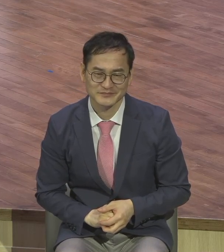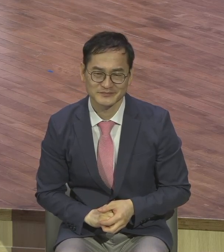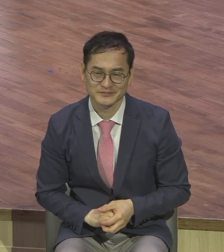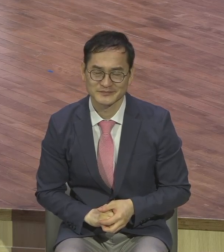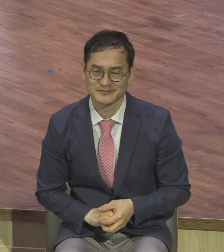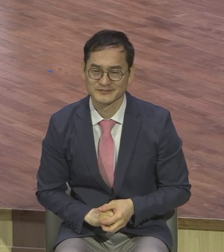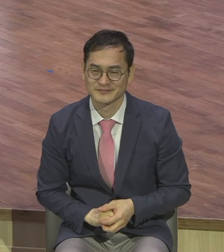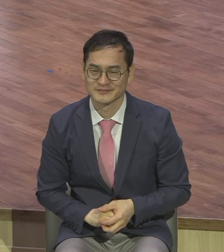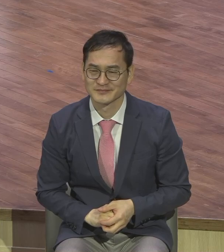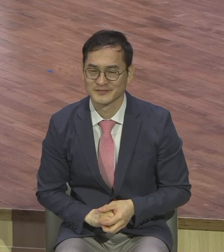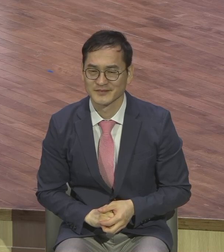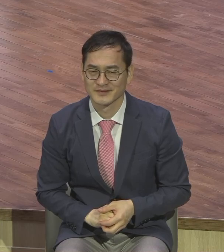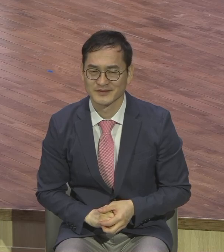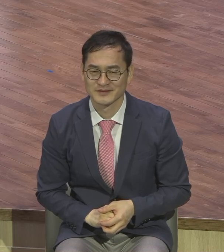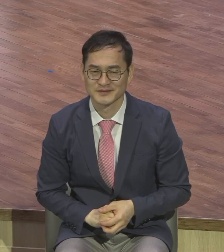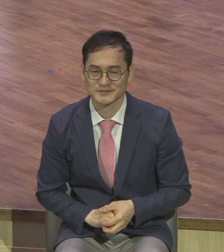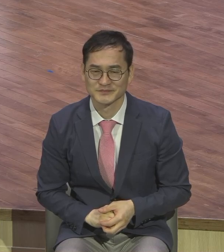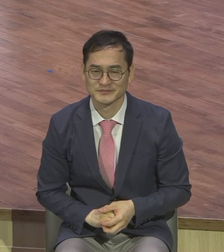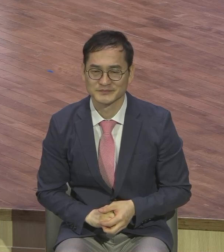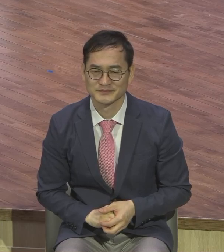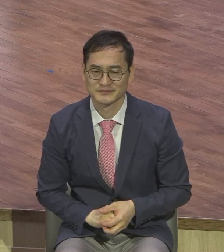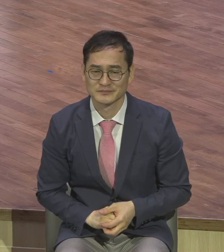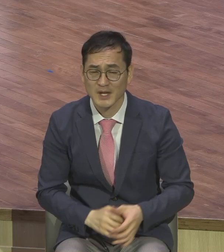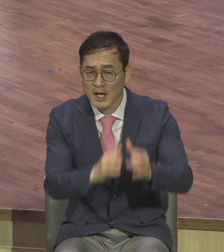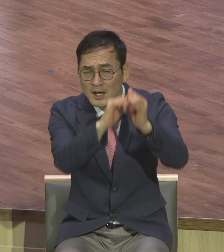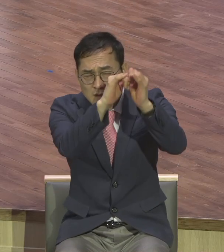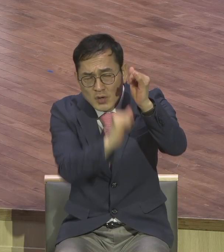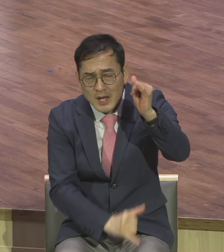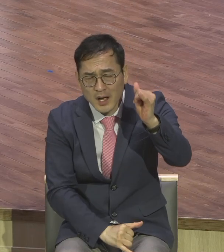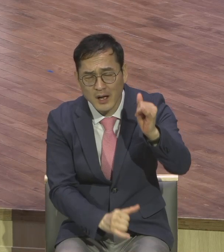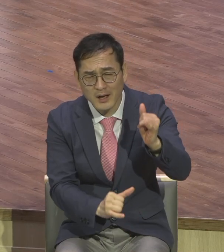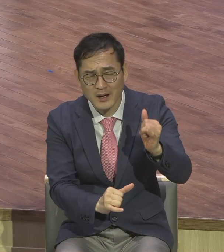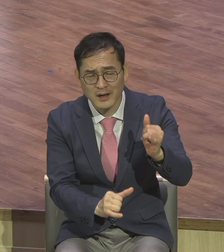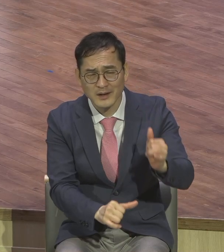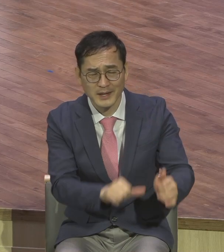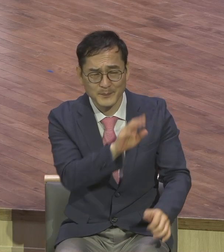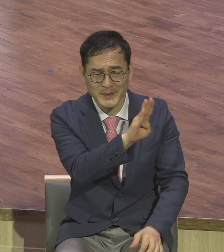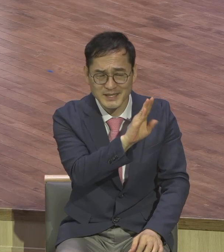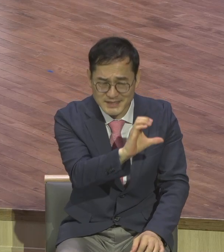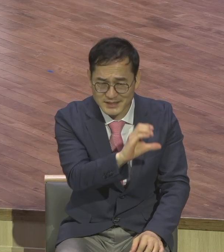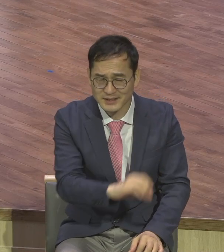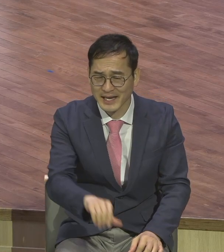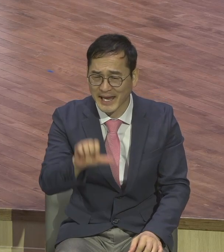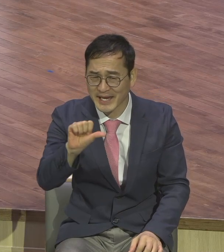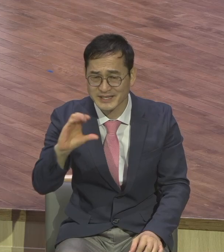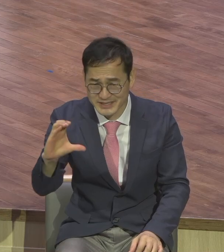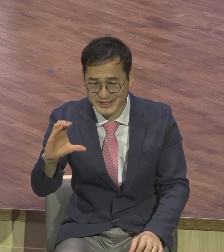나눕니다. 마치 그렇게 역사를 나누듯이 그렇게 지금 확 바뀌어져 버렸어요.